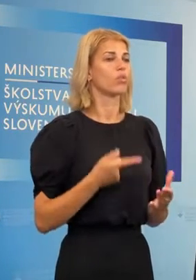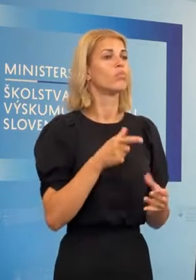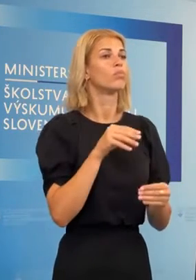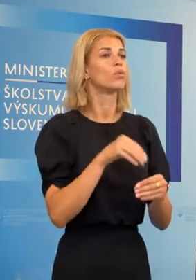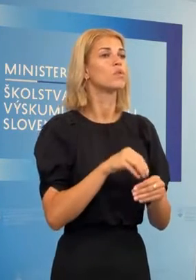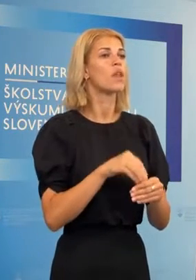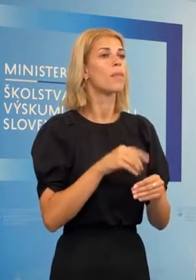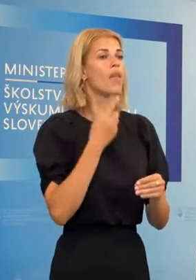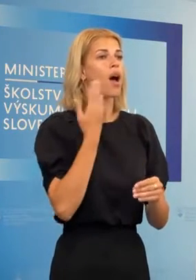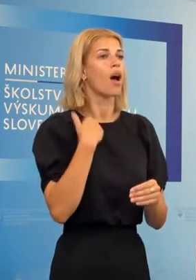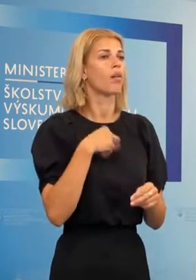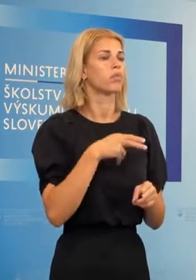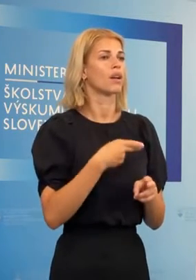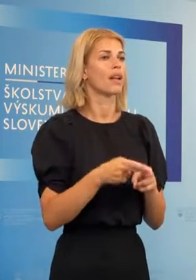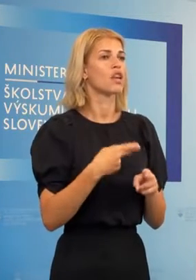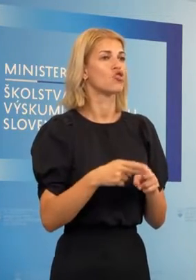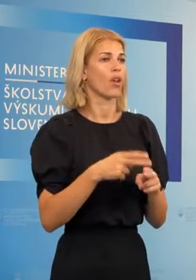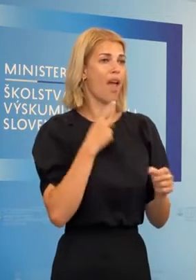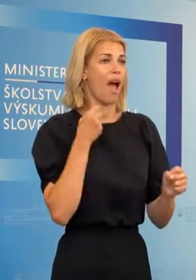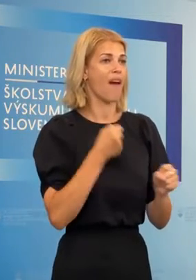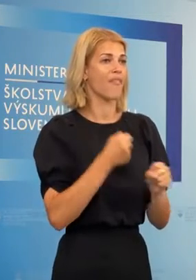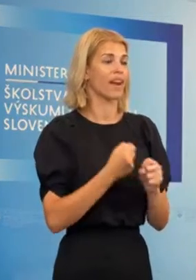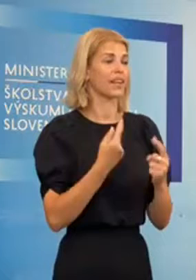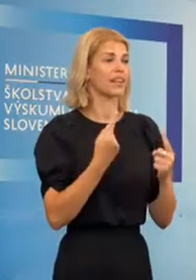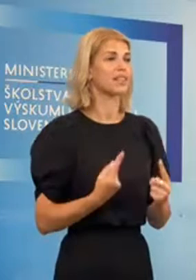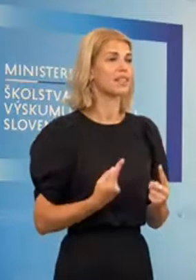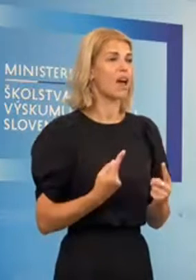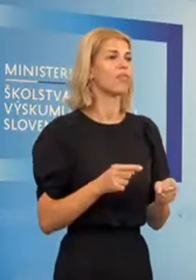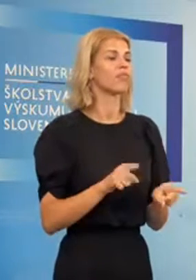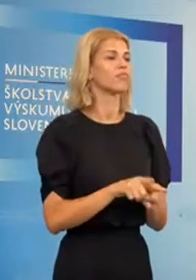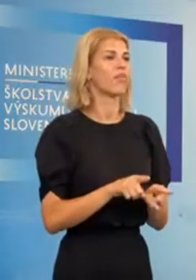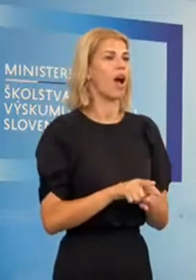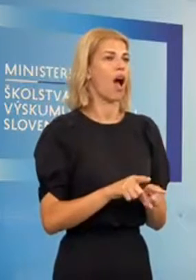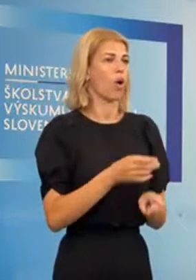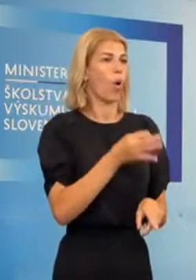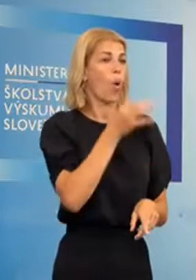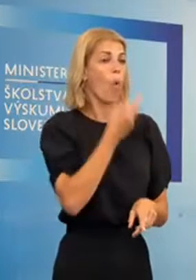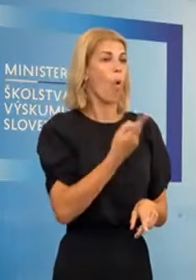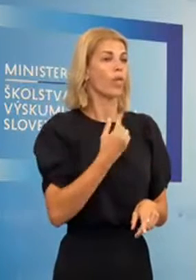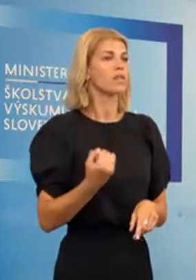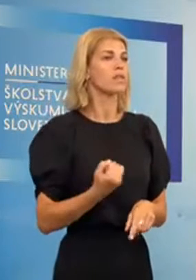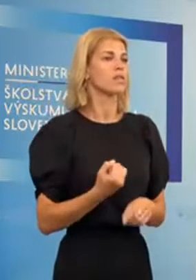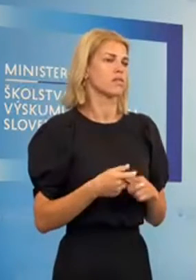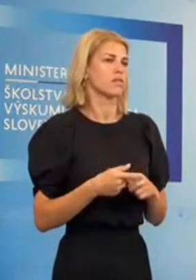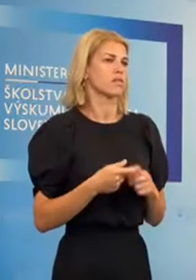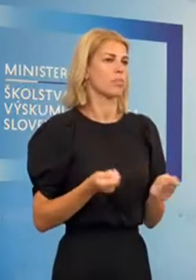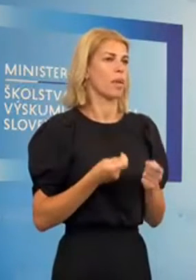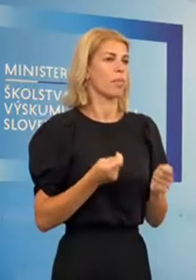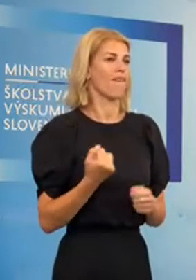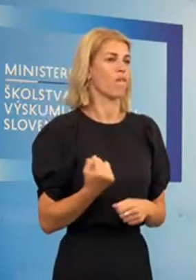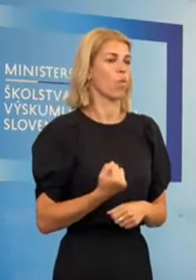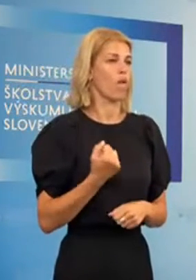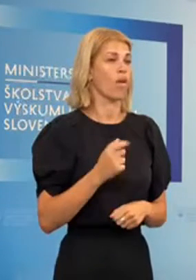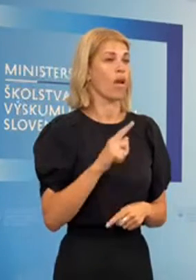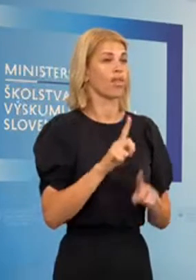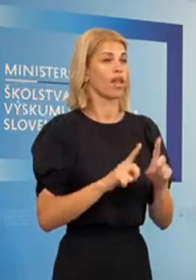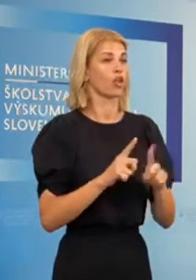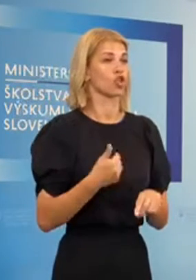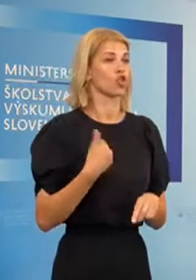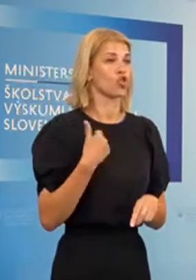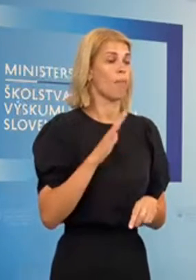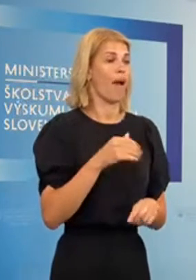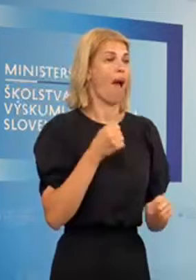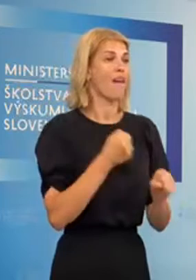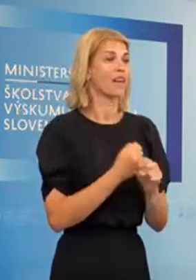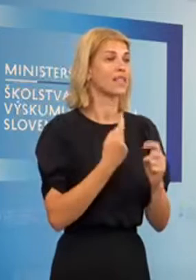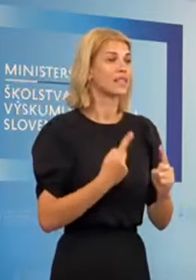že riešili sme havarinné stavy typu, že už tam nevedia vlastne od septembra fungovať, ale sú aj školy, ktoré majú haverinný